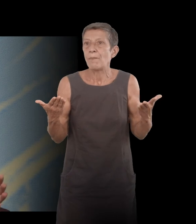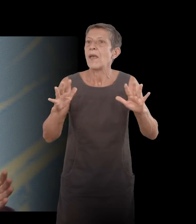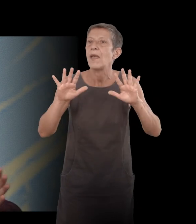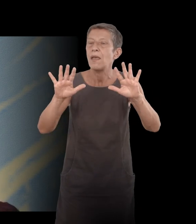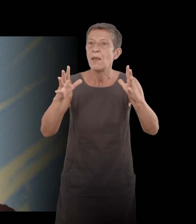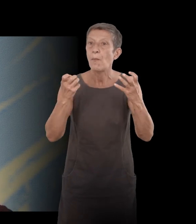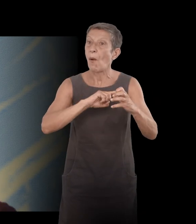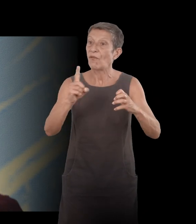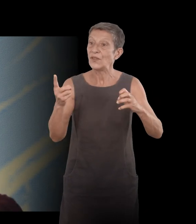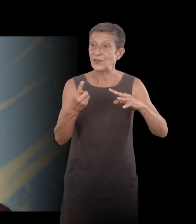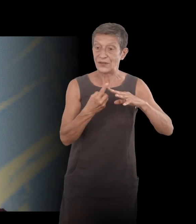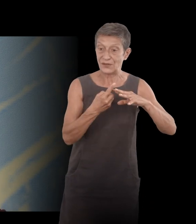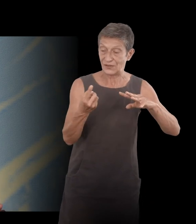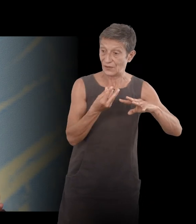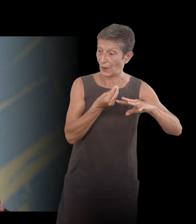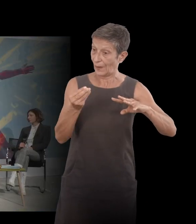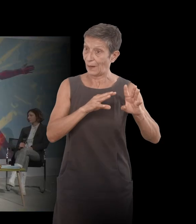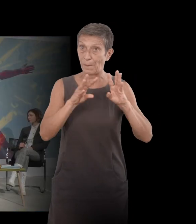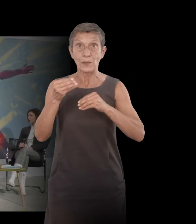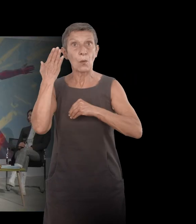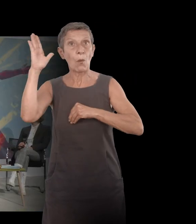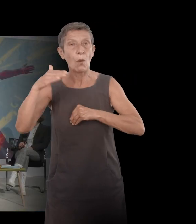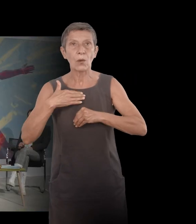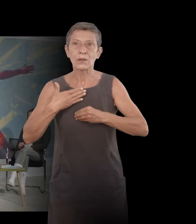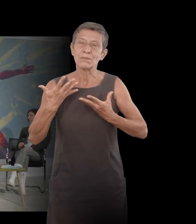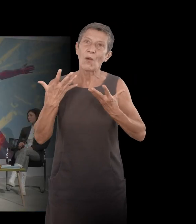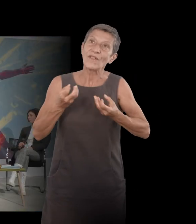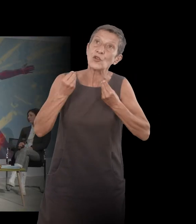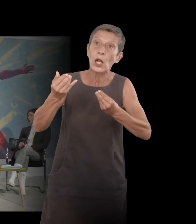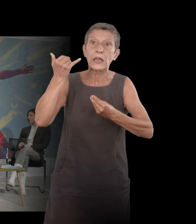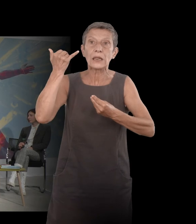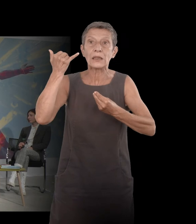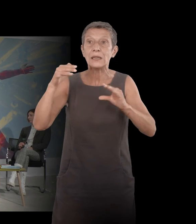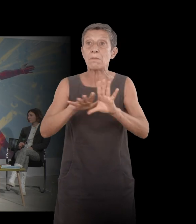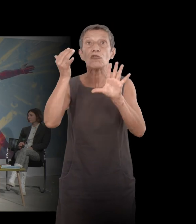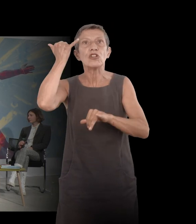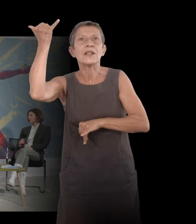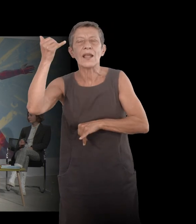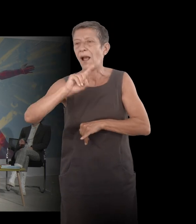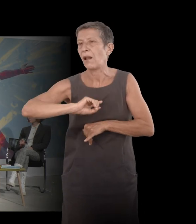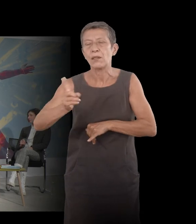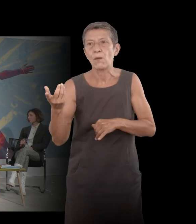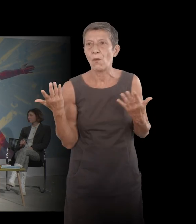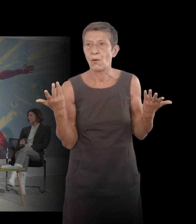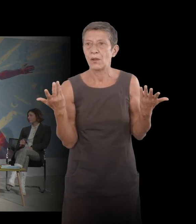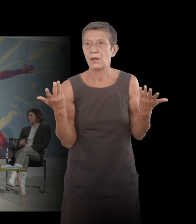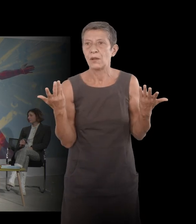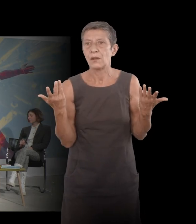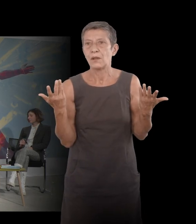cet effet-là parce que c'est quand même j'ai l'impression ça reste majoritairement douloureux